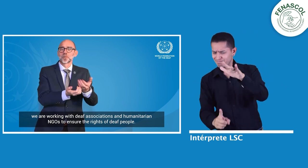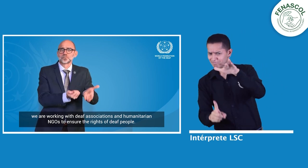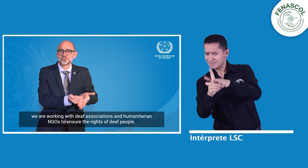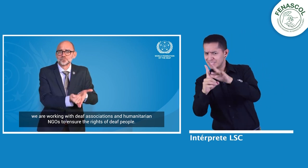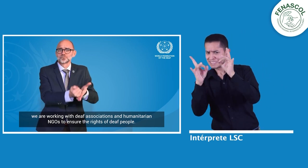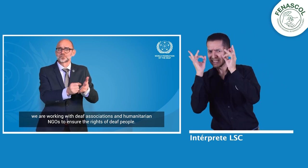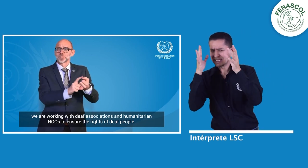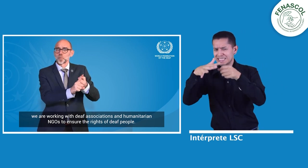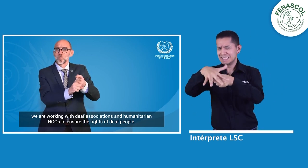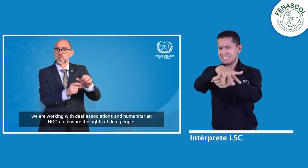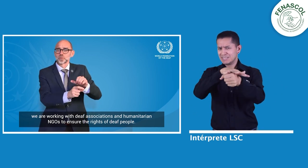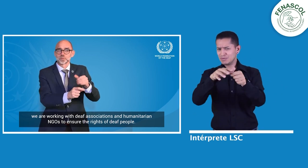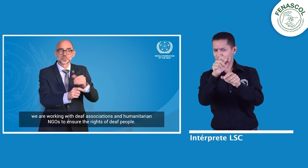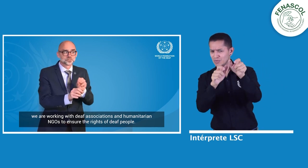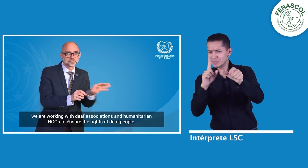crisis humanitaria que se presente.